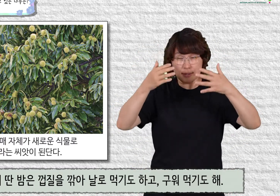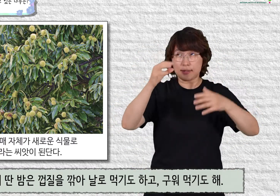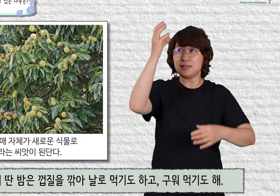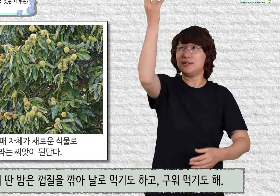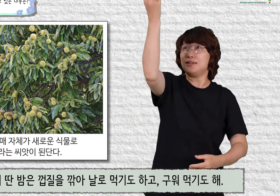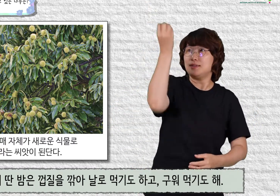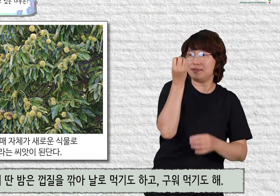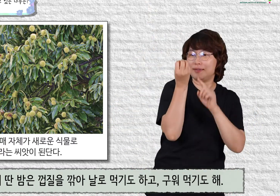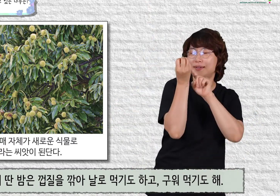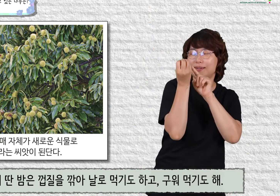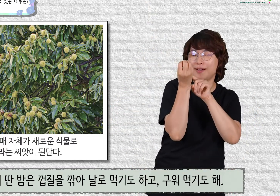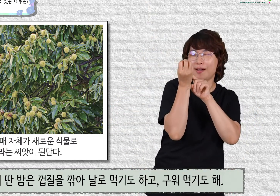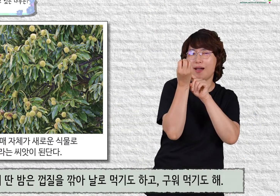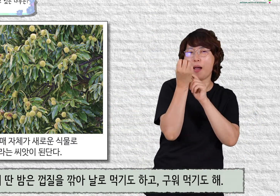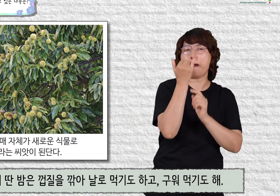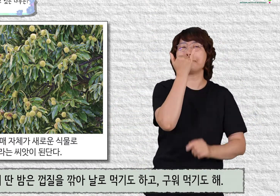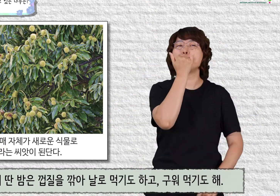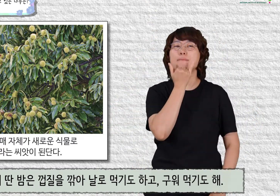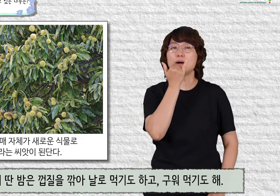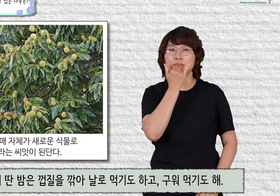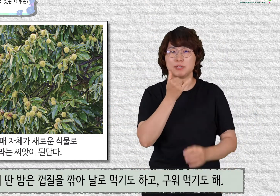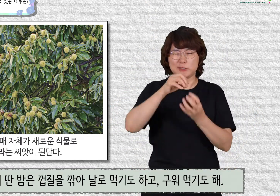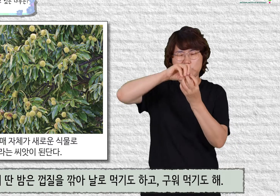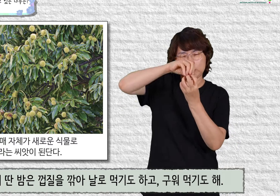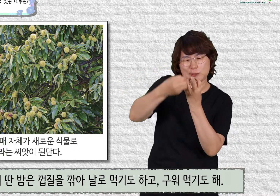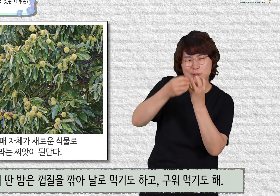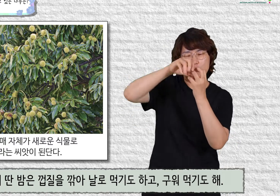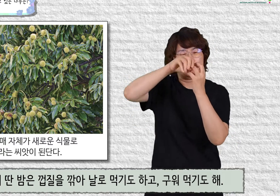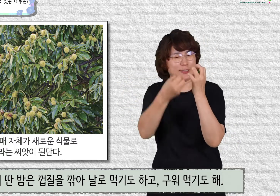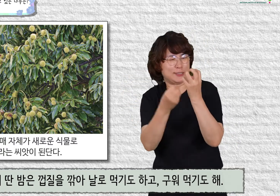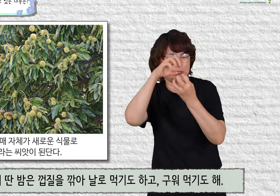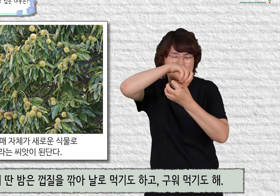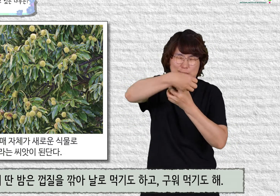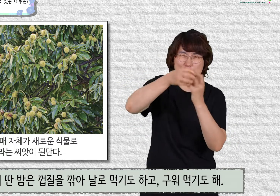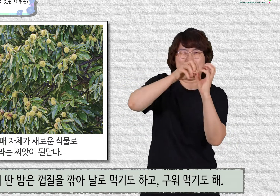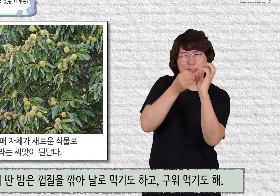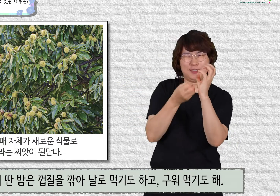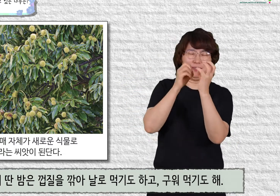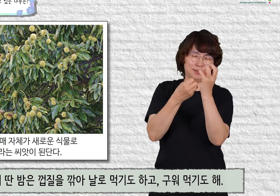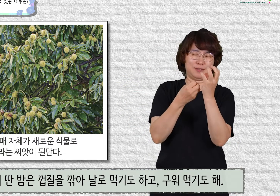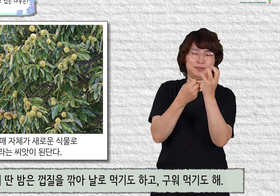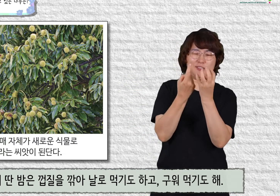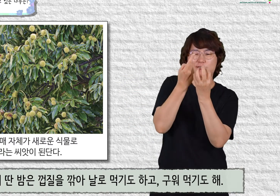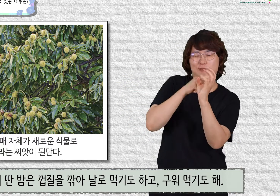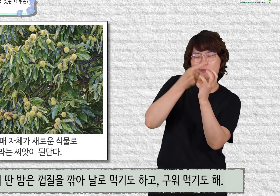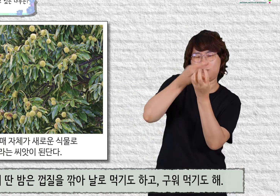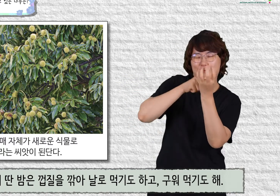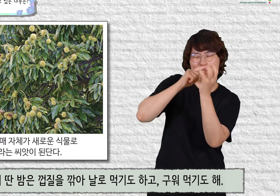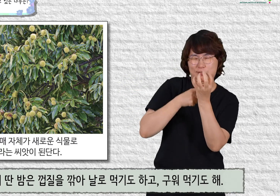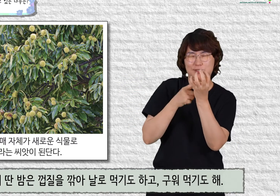가을에 딴 밤은 껍질을 깎아 날로 먹기도 하고, 구워 먹기도 해.